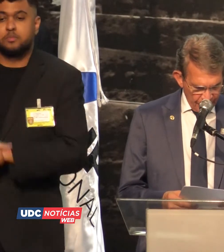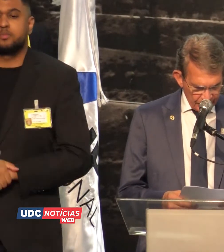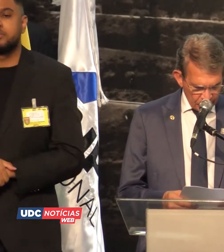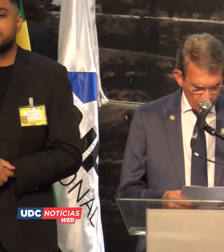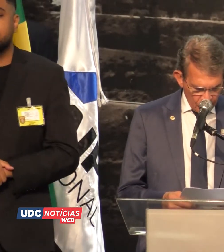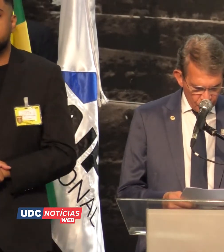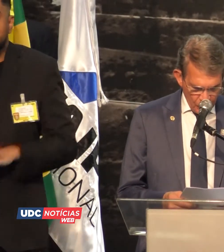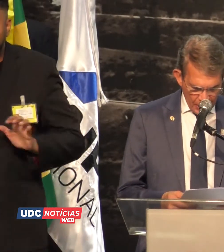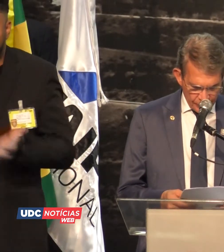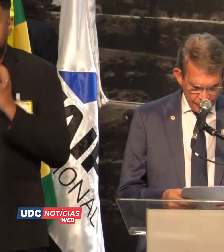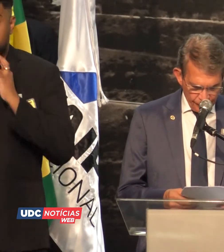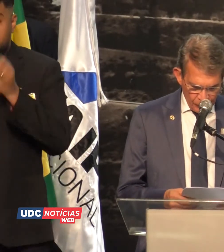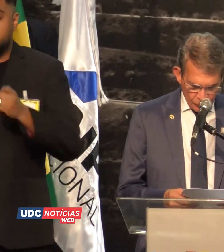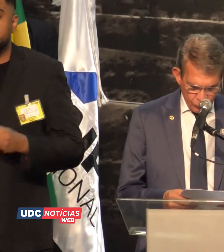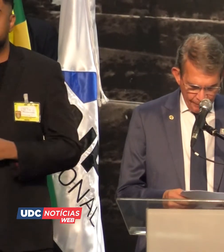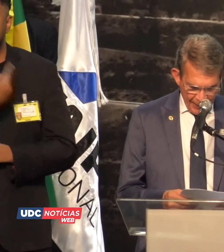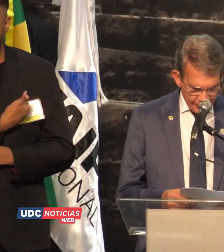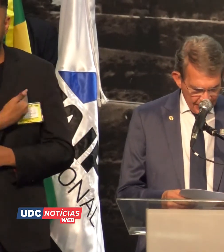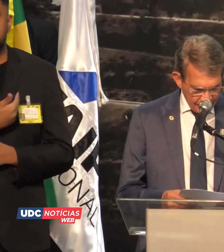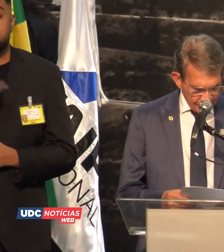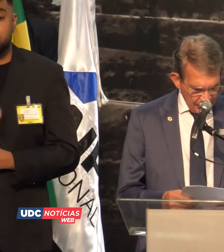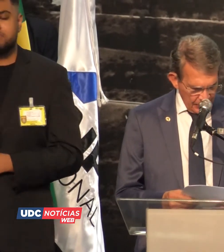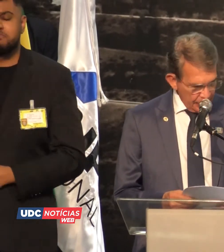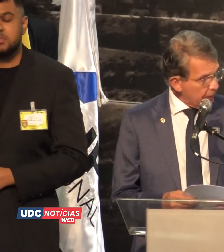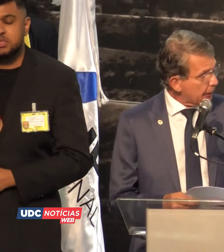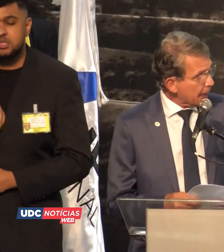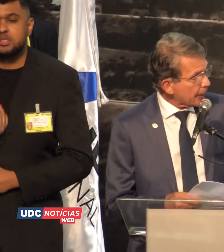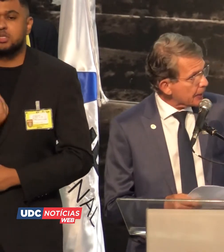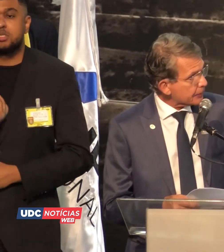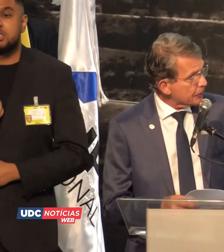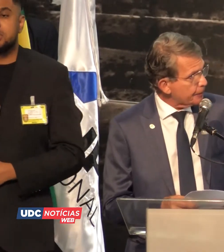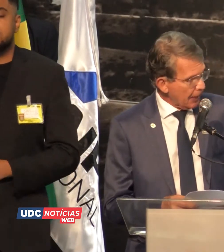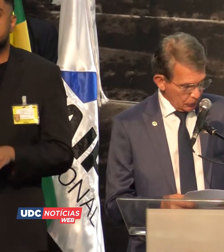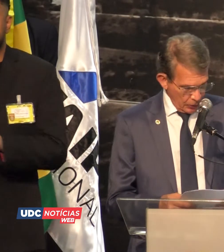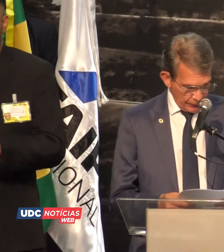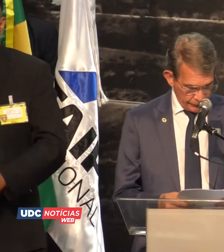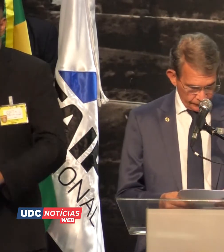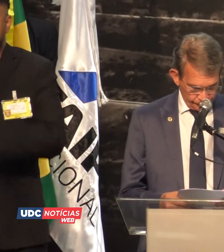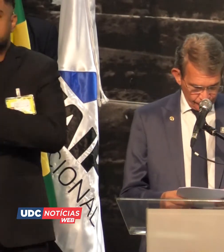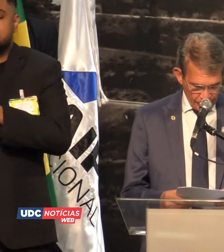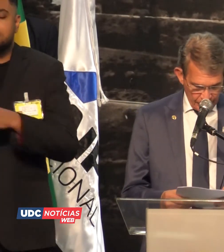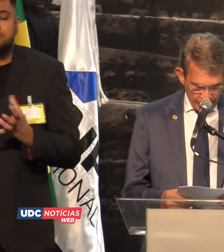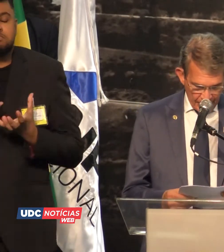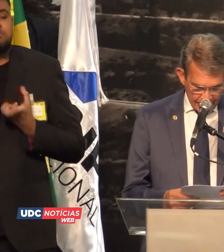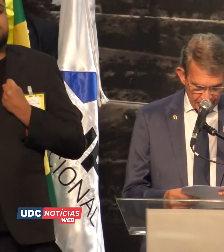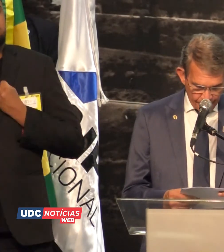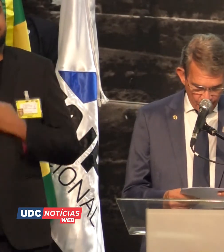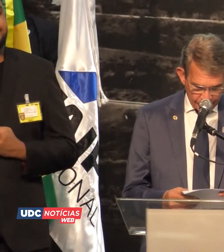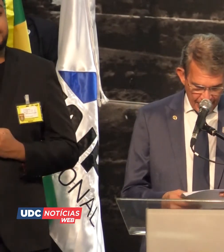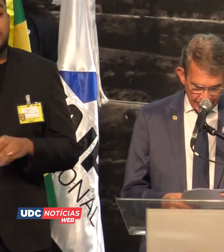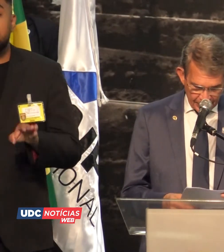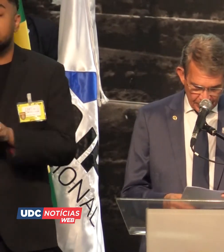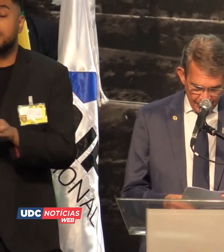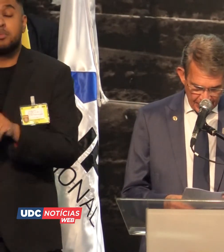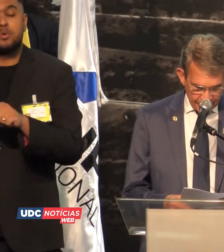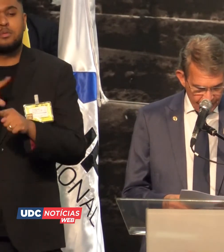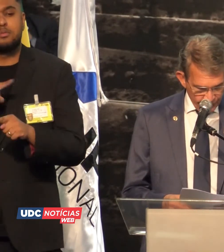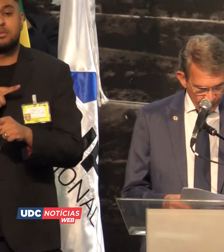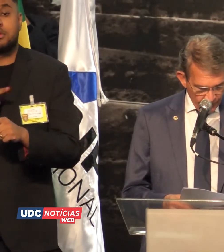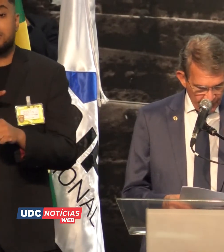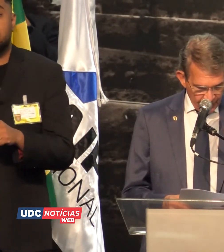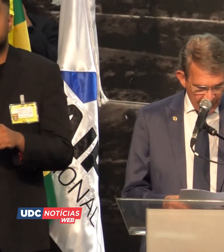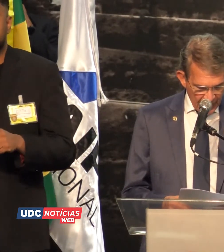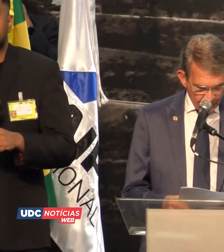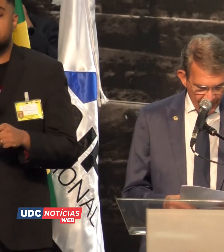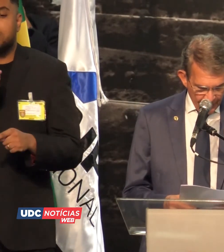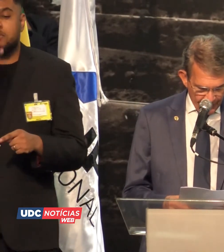motivando a todos nós em sua presença e liderança inspiradoras. E ainda, por ter recentemente